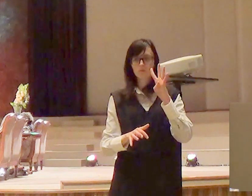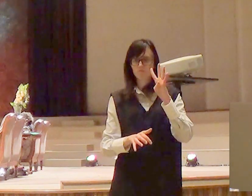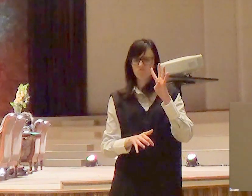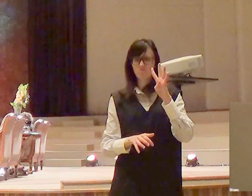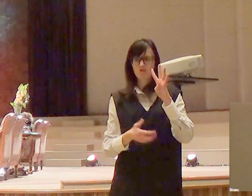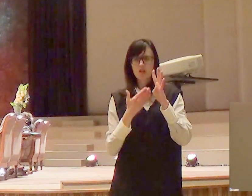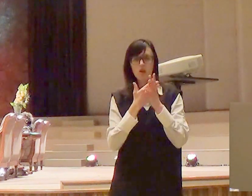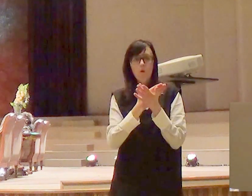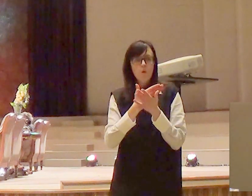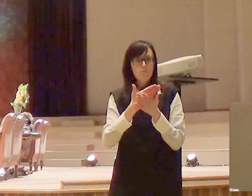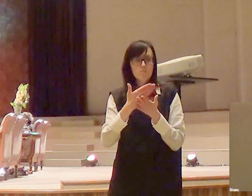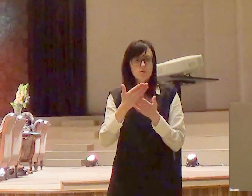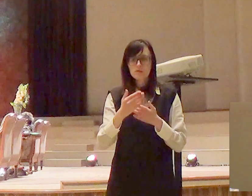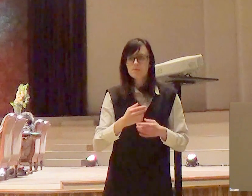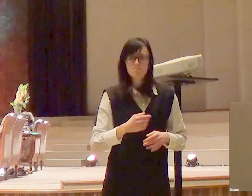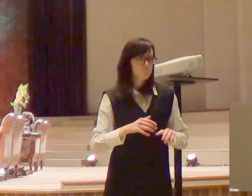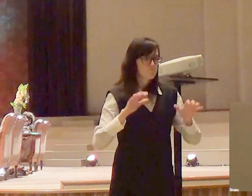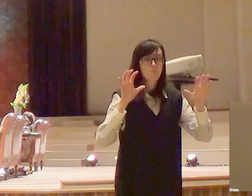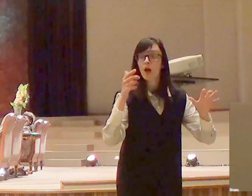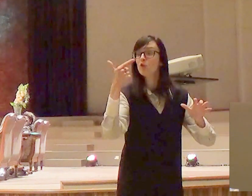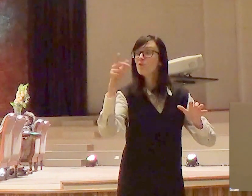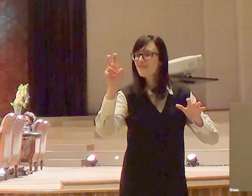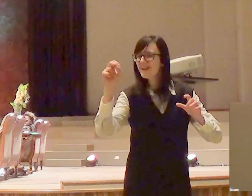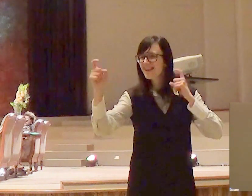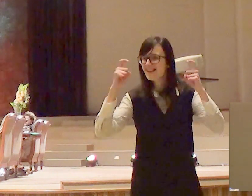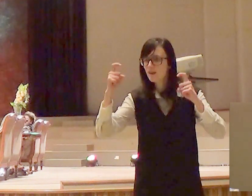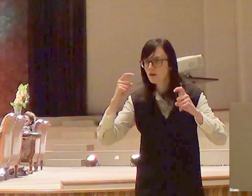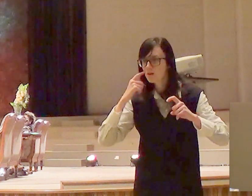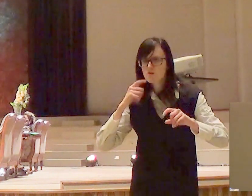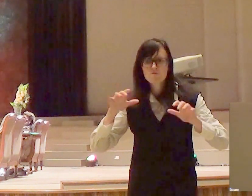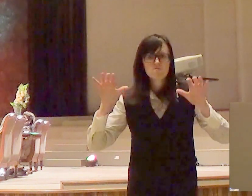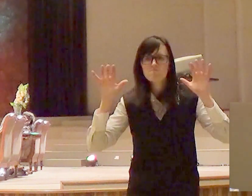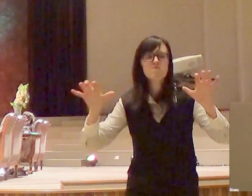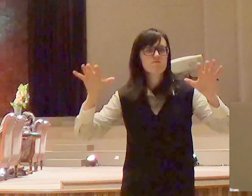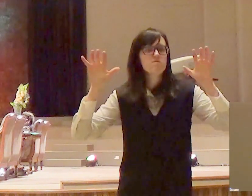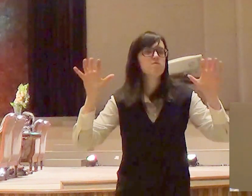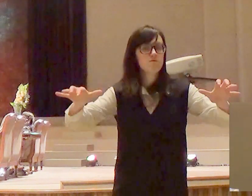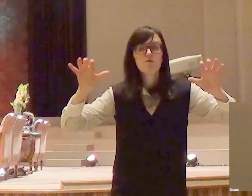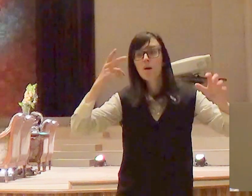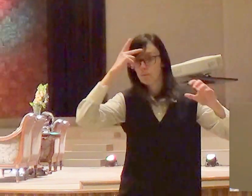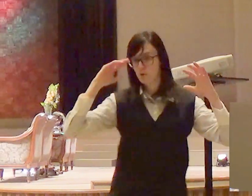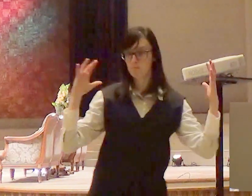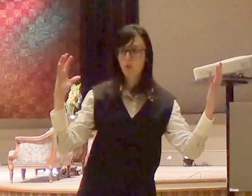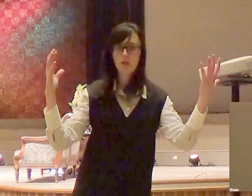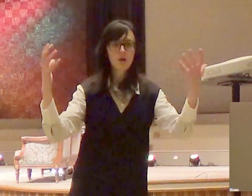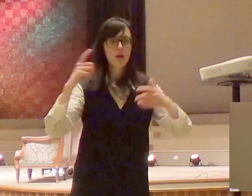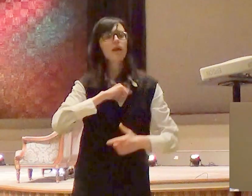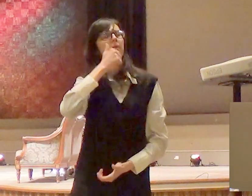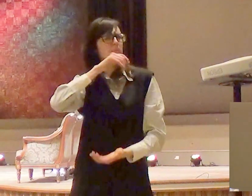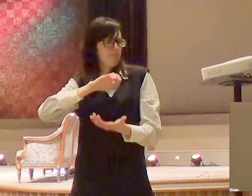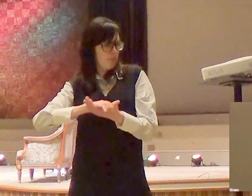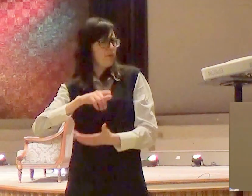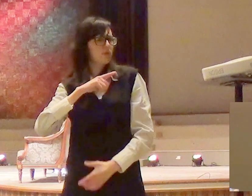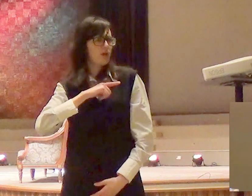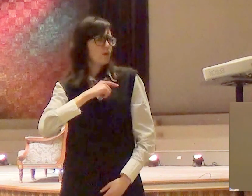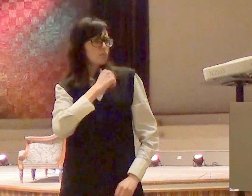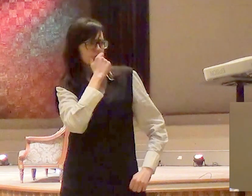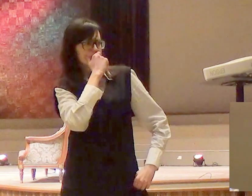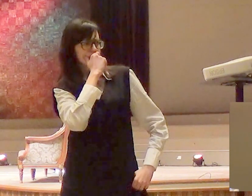começaram a falar com os 250 líderes. E os 250 líderes tinham esposas, começaram a falar com as suas esposas.